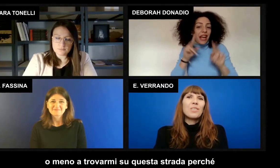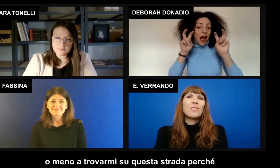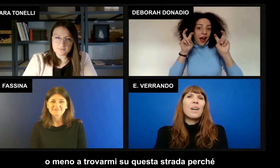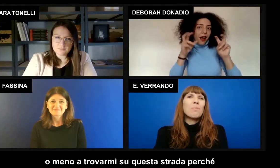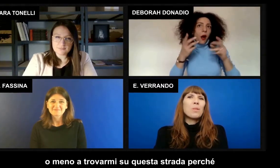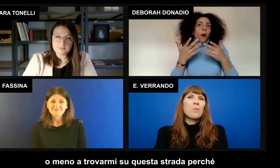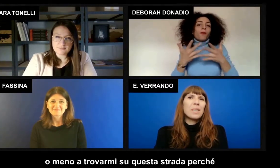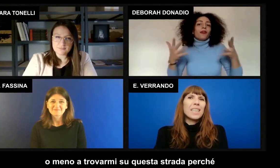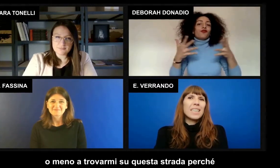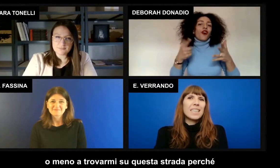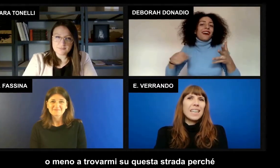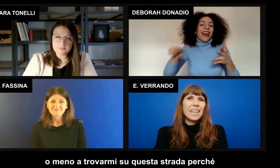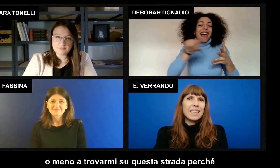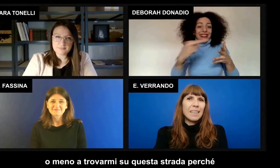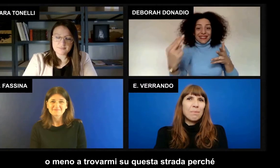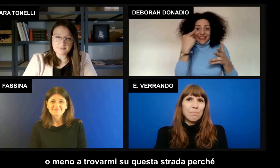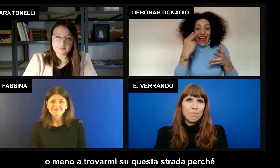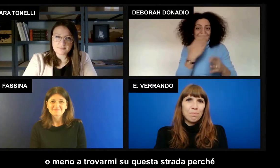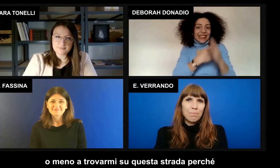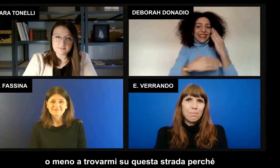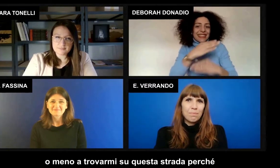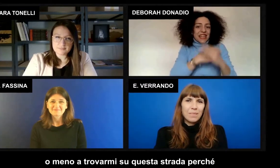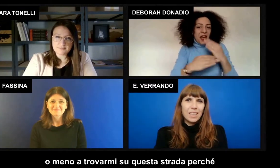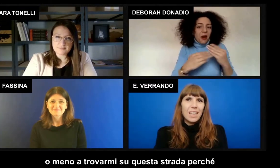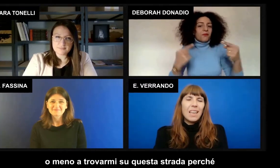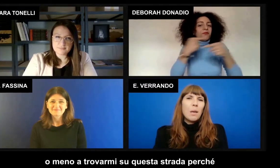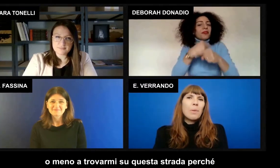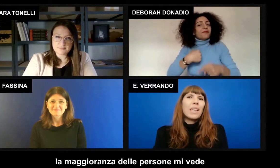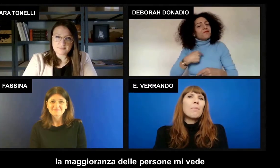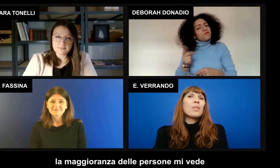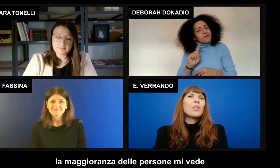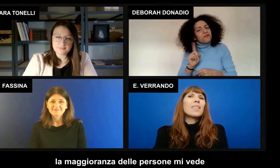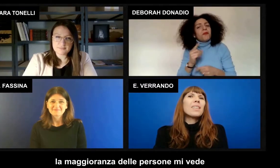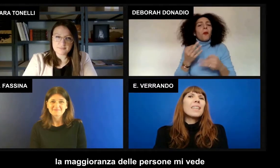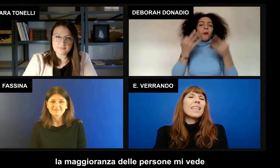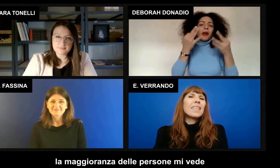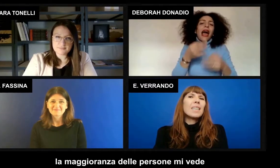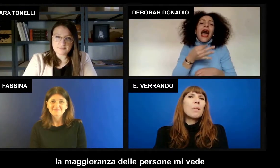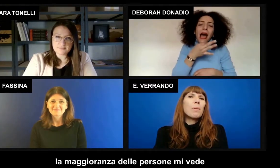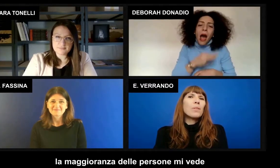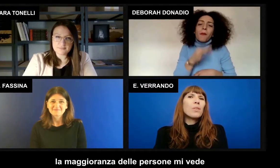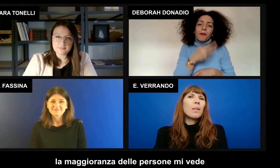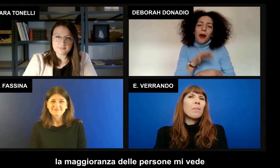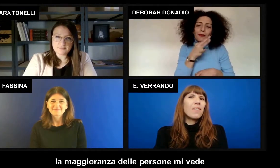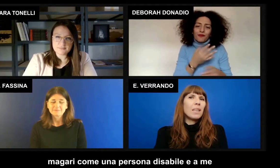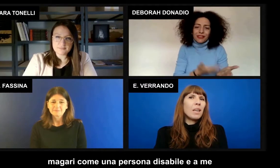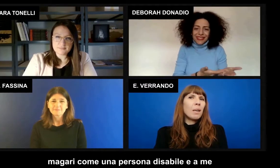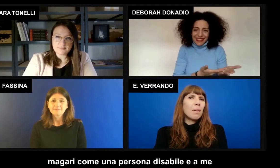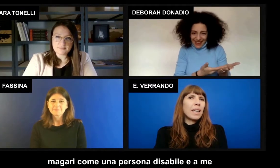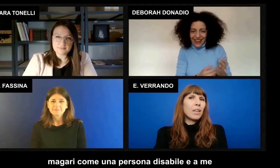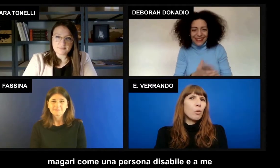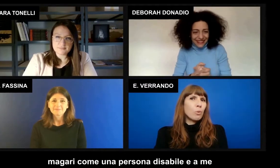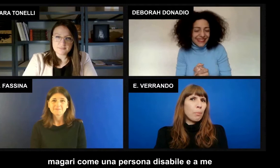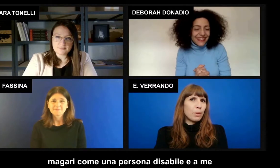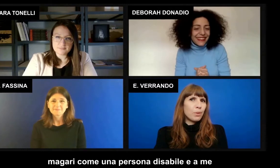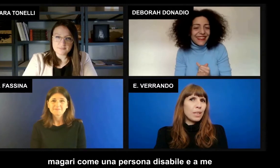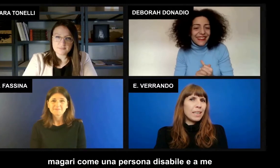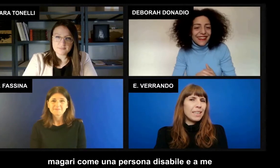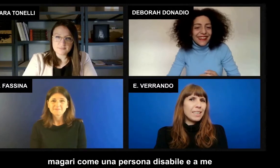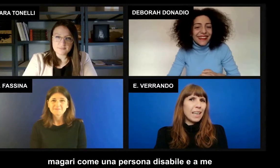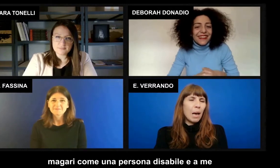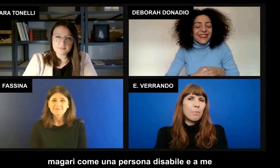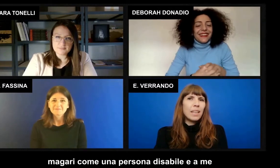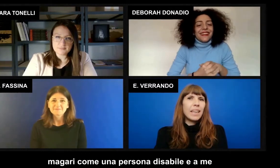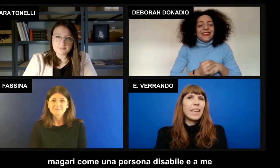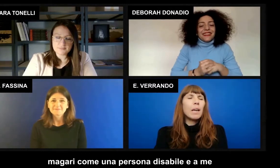trovarmi su questa strada, perché la maggioranza delle persone mi vede magari come una persona